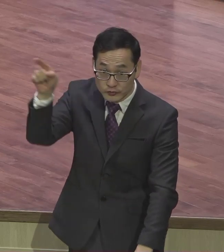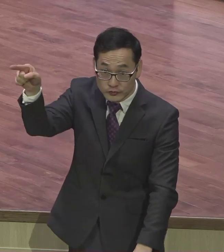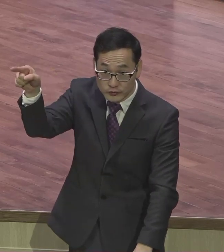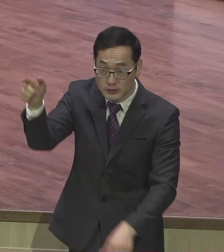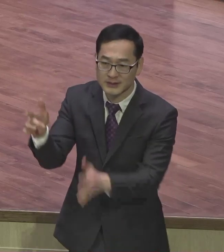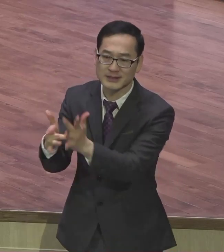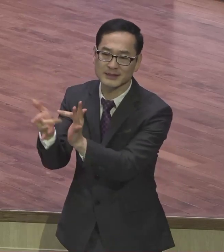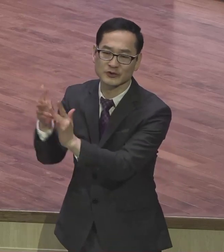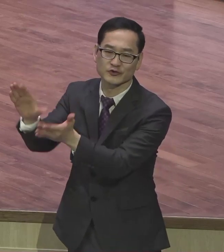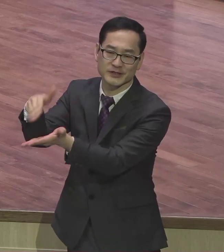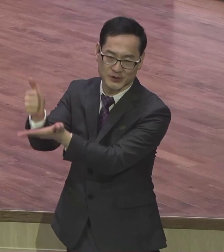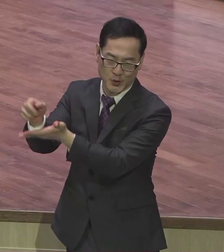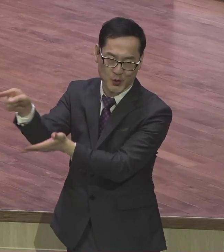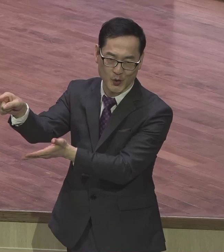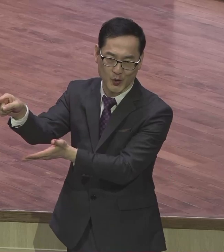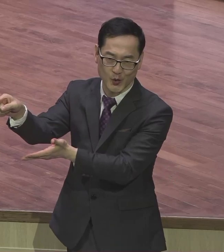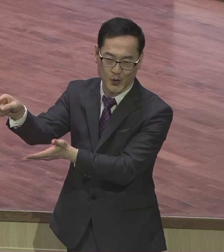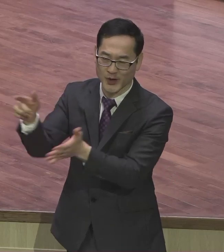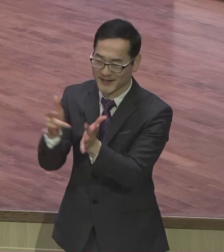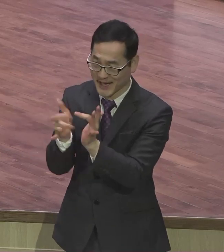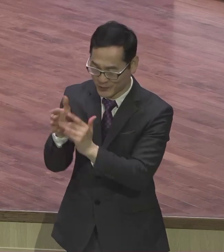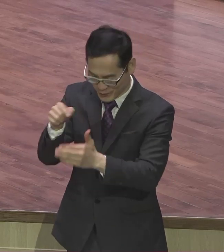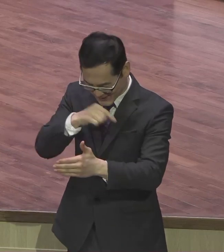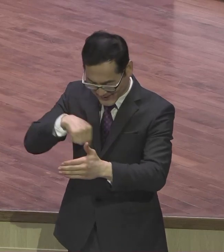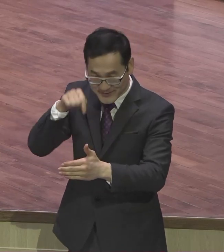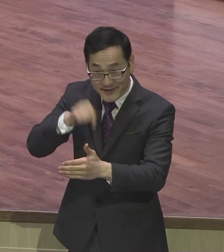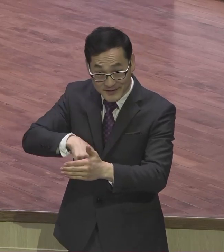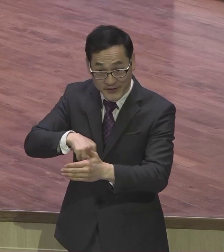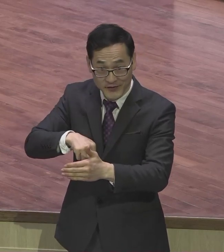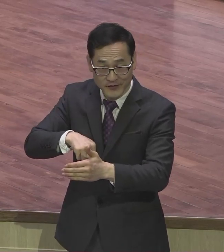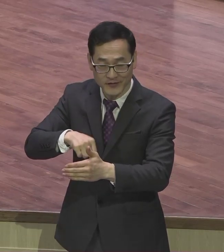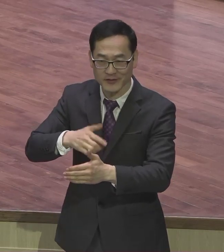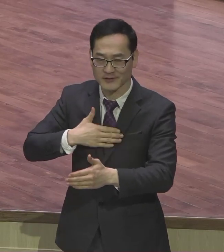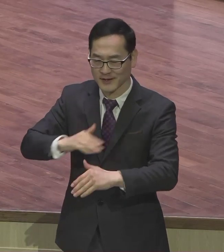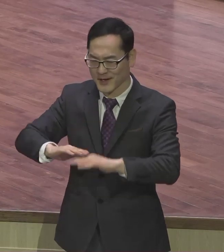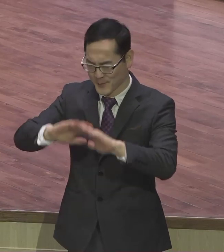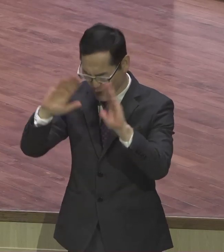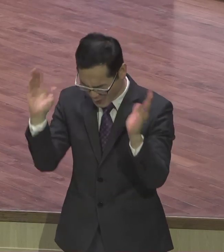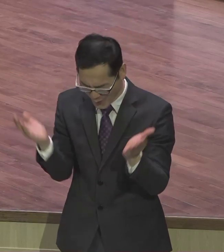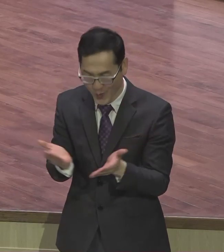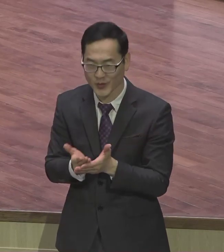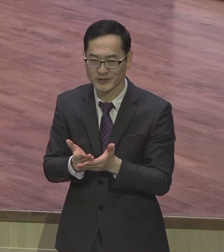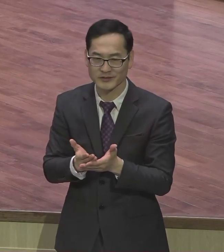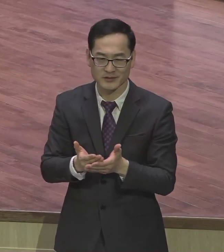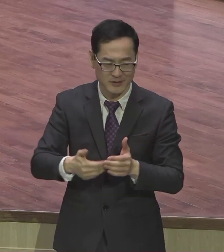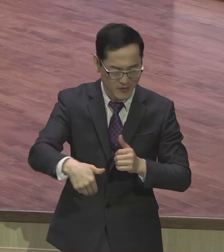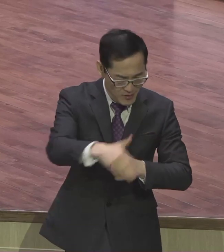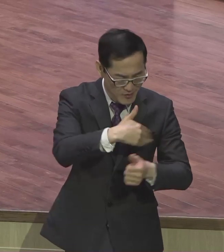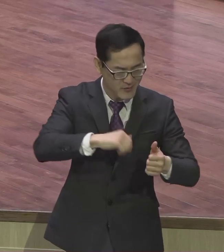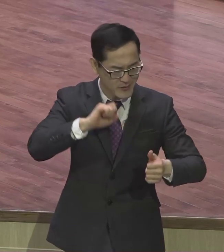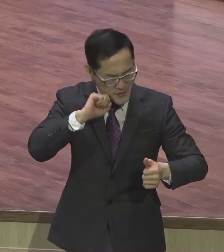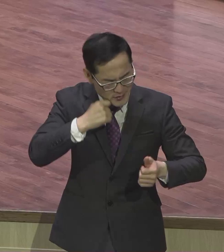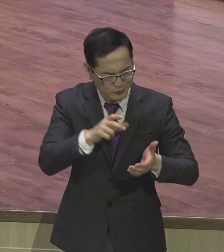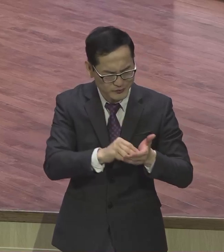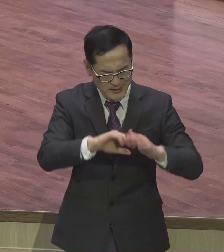예수 안에서 그리스도 안에서 모든 환경을 뛰어넘어서 그리스도를